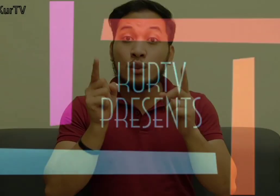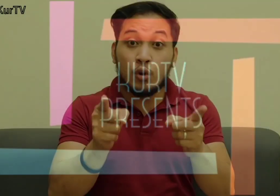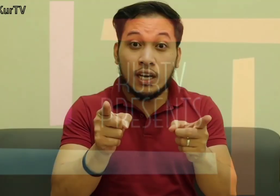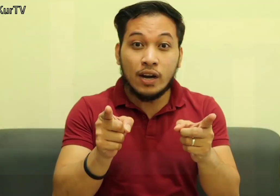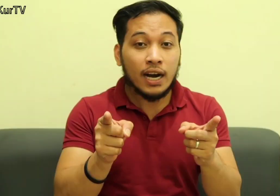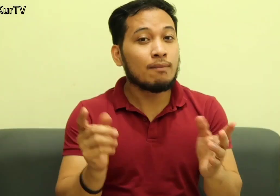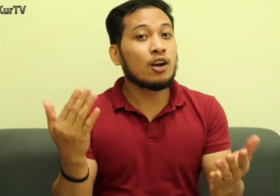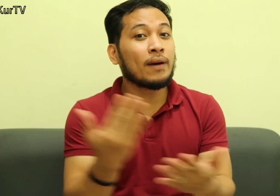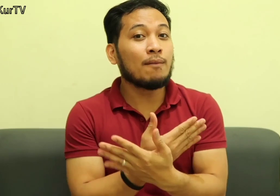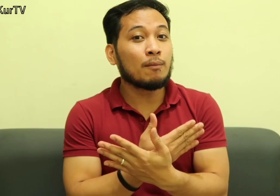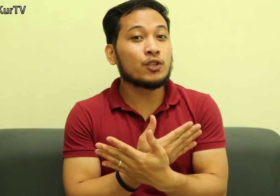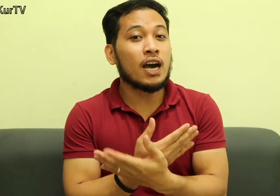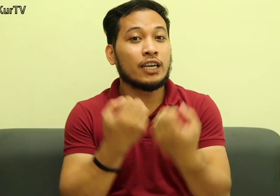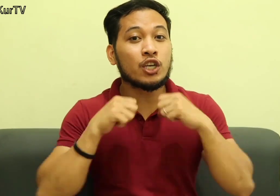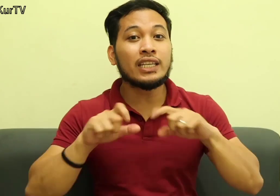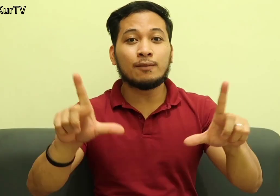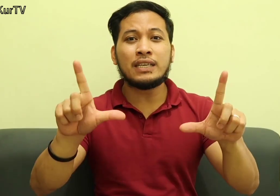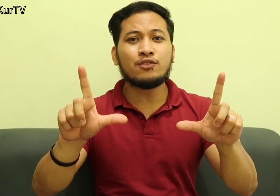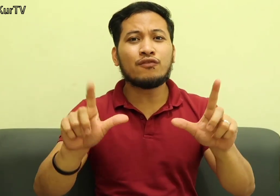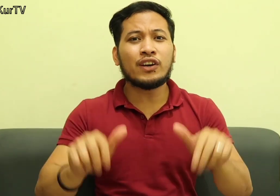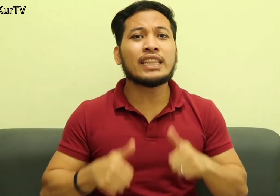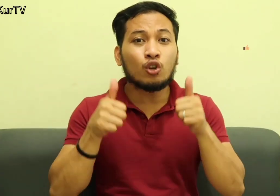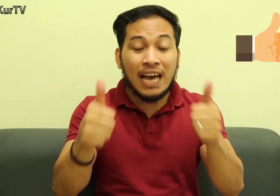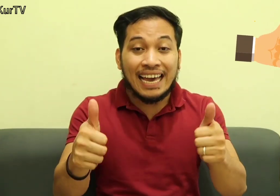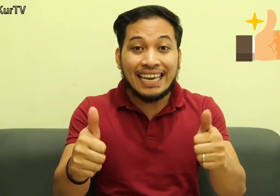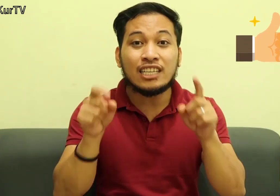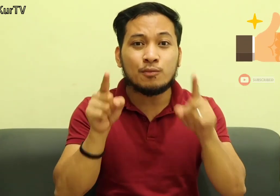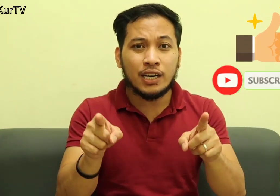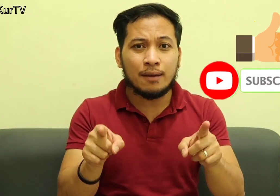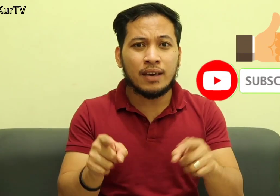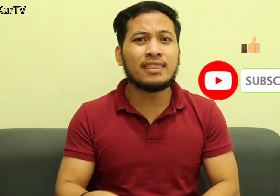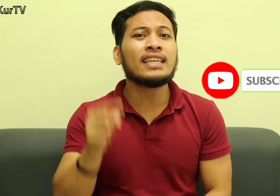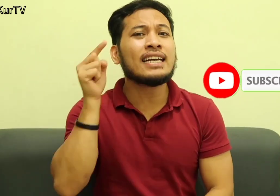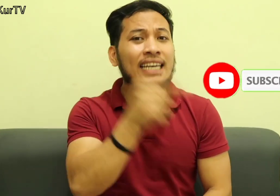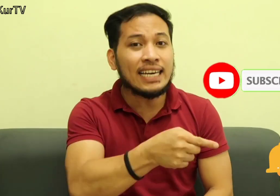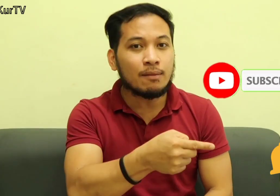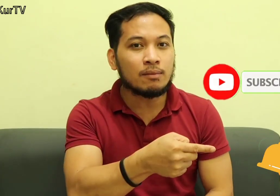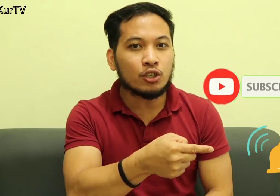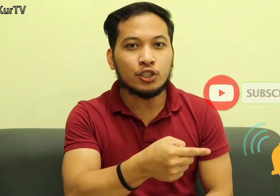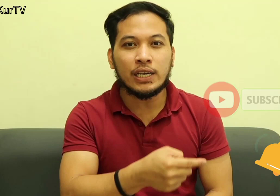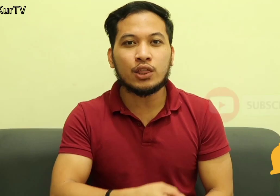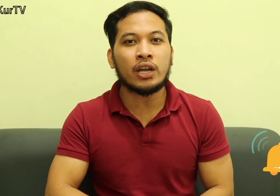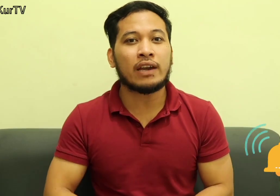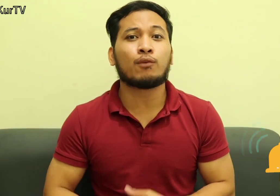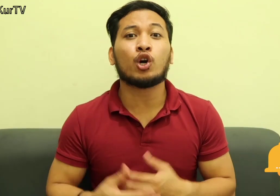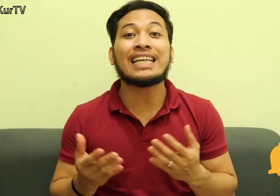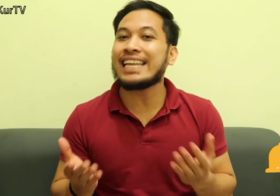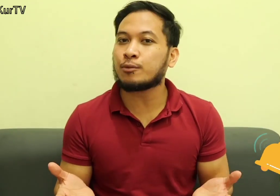Ikaw nga ay bago pa lamang po sa aking channel please don't forget to like and subscribe and then click the bell button to get notified for all the latest